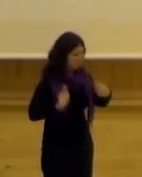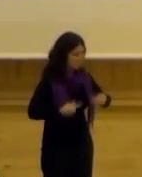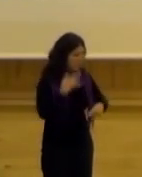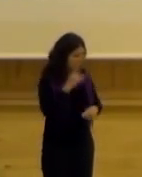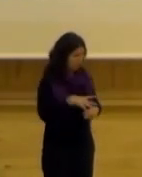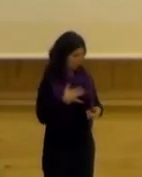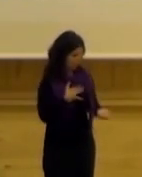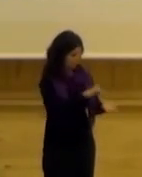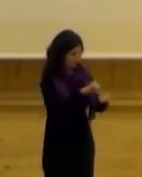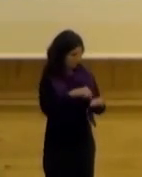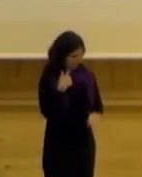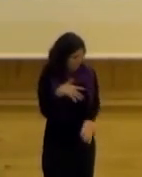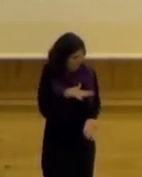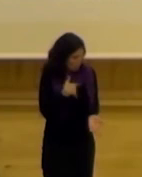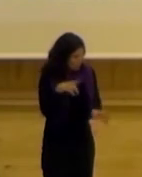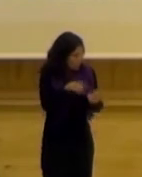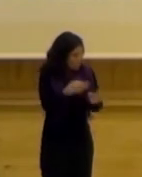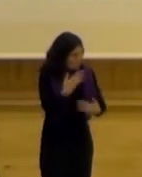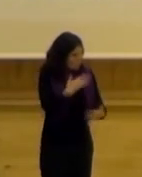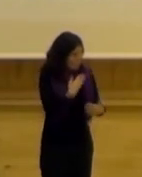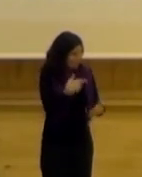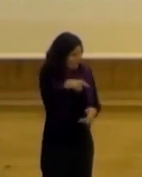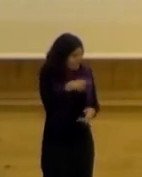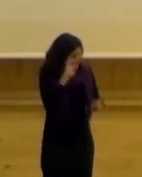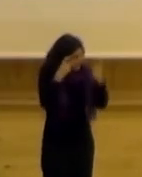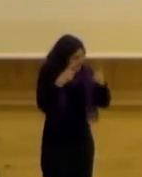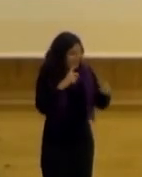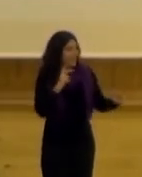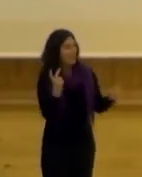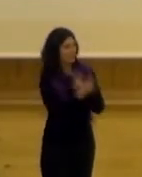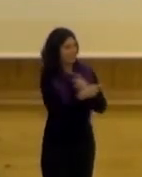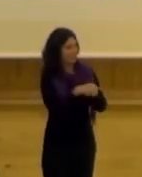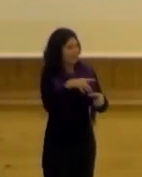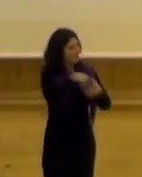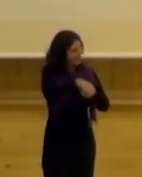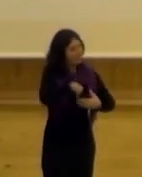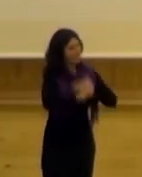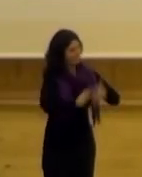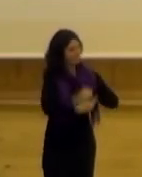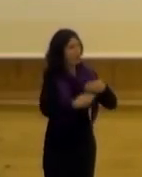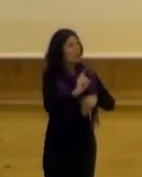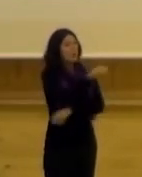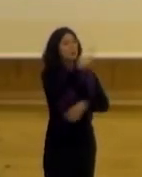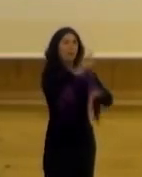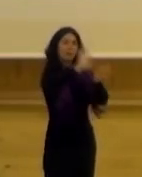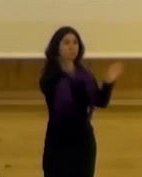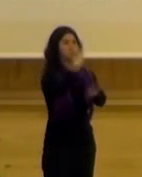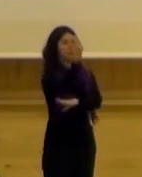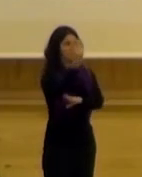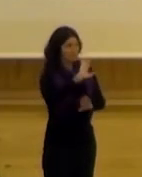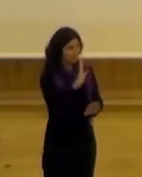este tipo lo que intentan dar es una respuesta a eso al proceso no al resultado pero es que el proceso a veces lo es todo